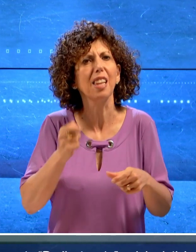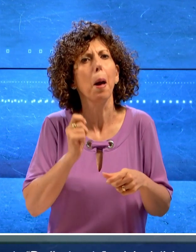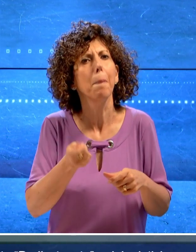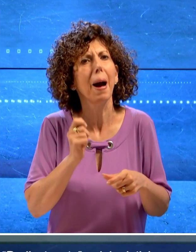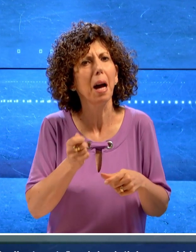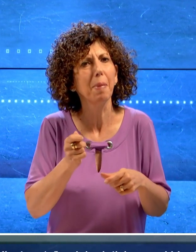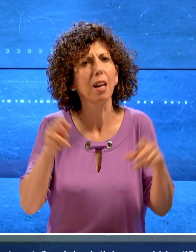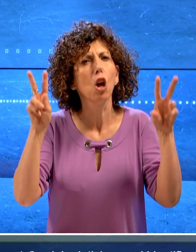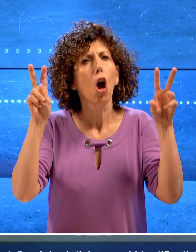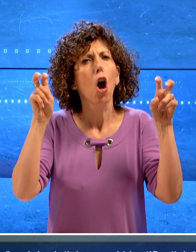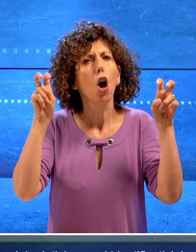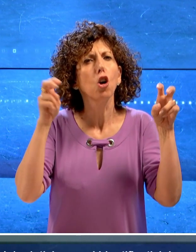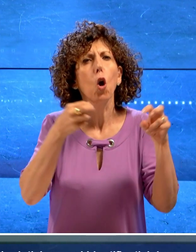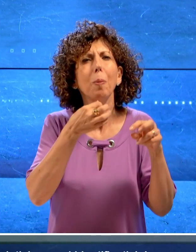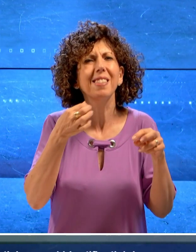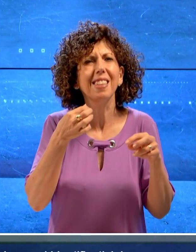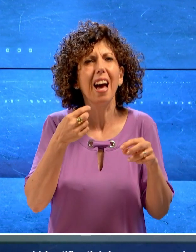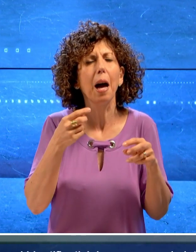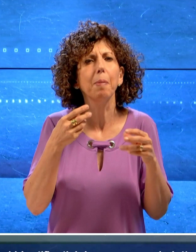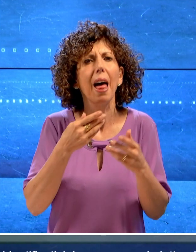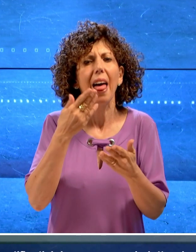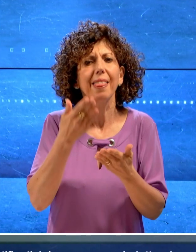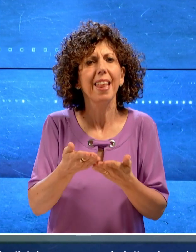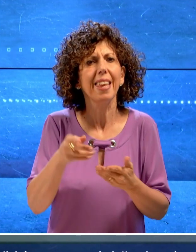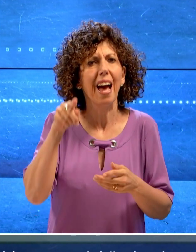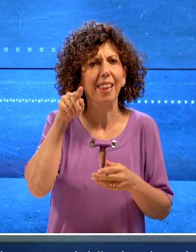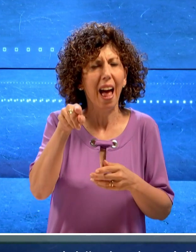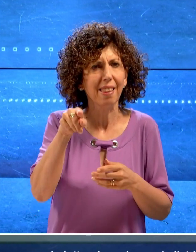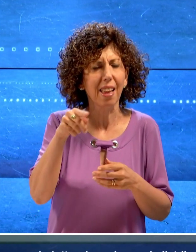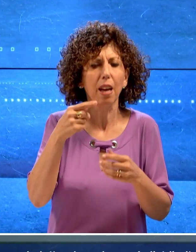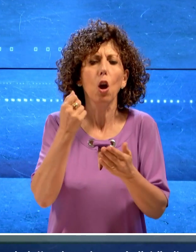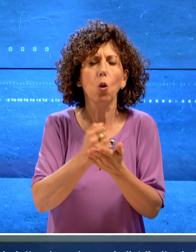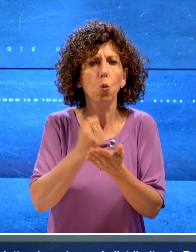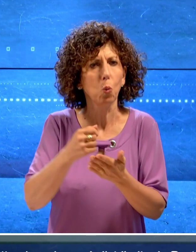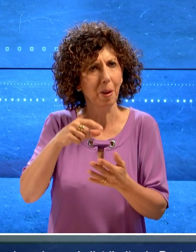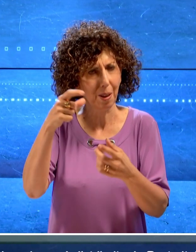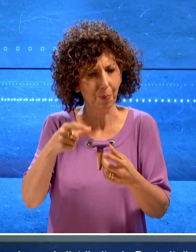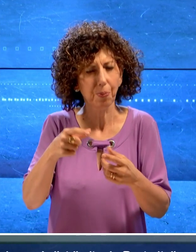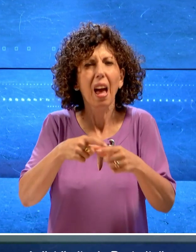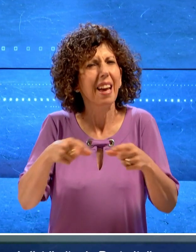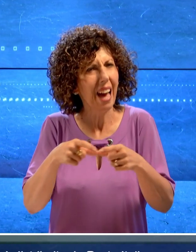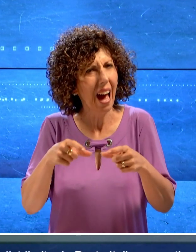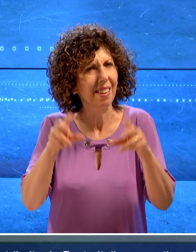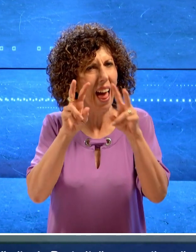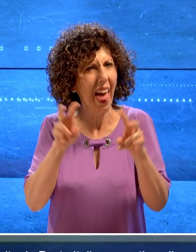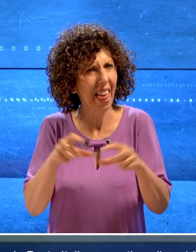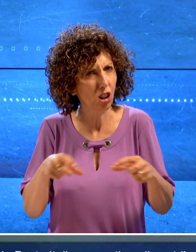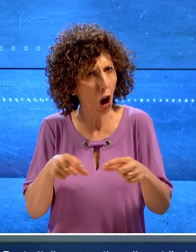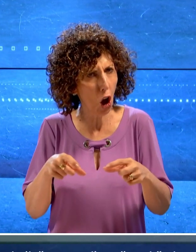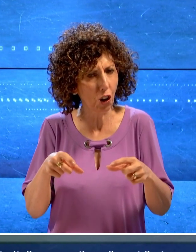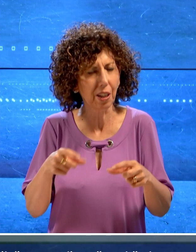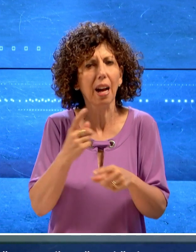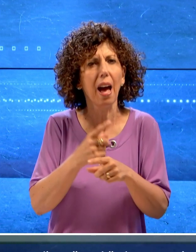intitolata Dedicata a te e dei relativi numeri identificativi. La nuova card elettronica, che sarà